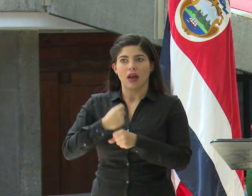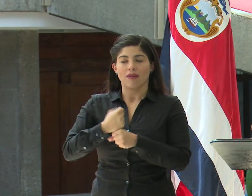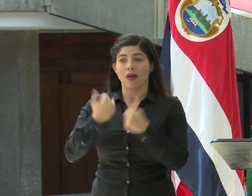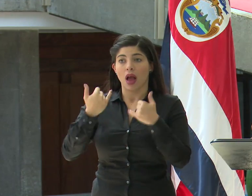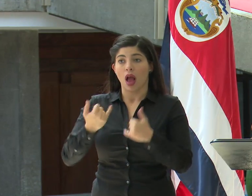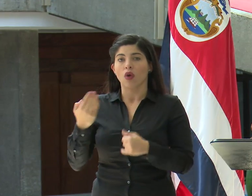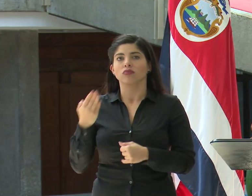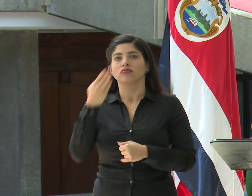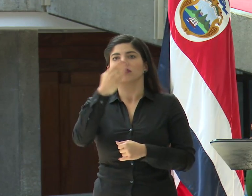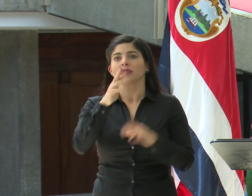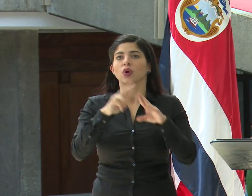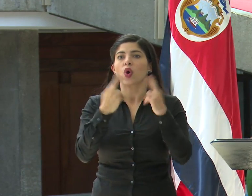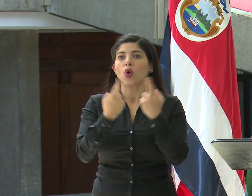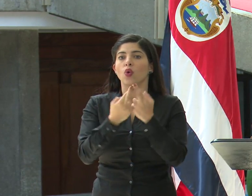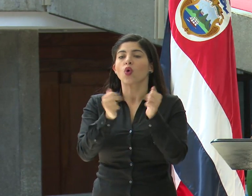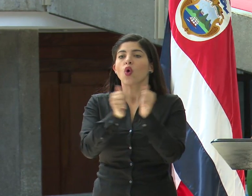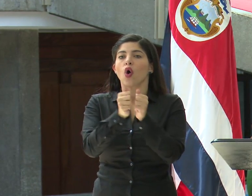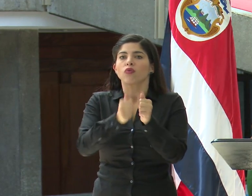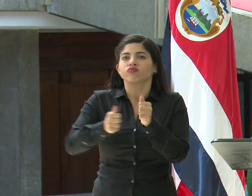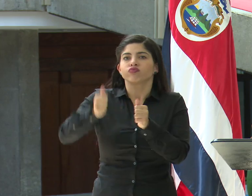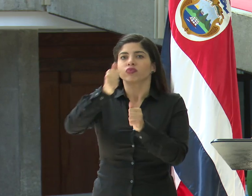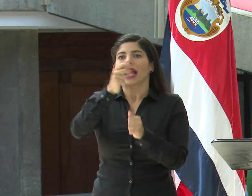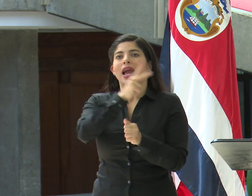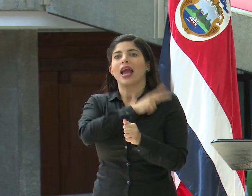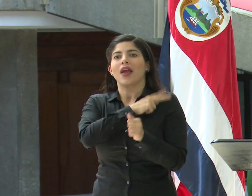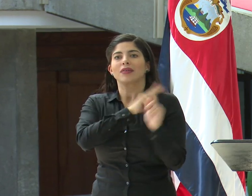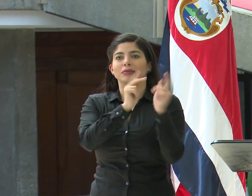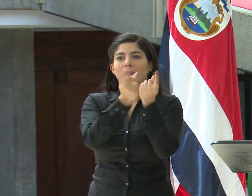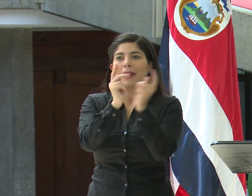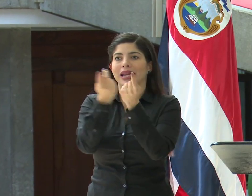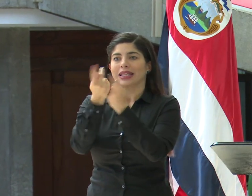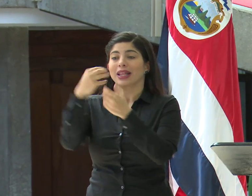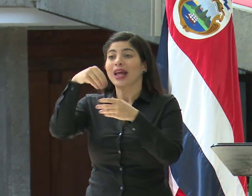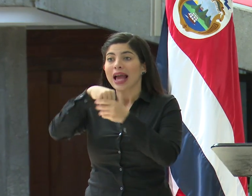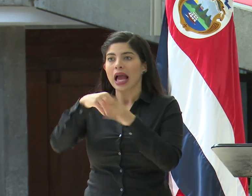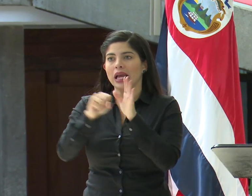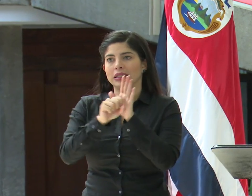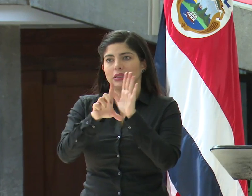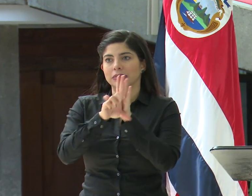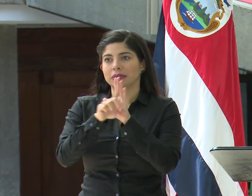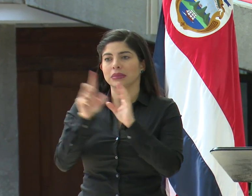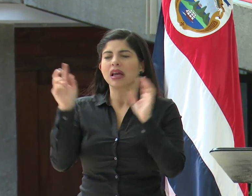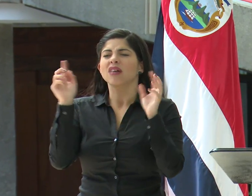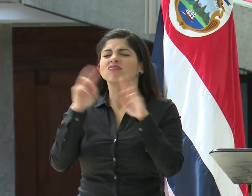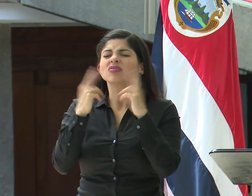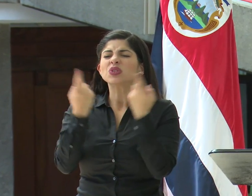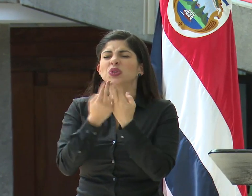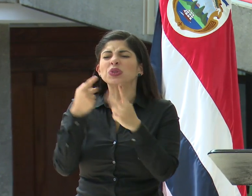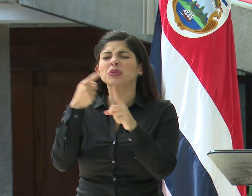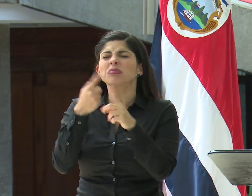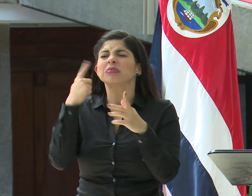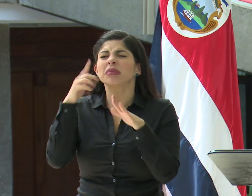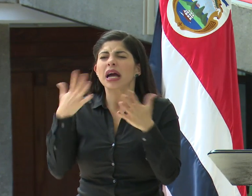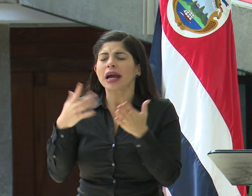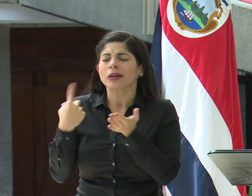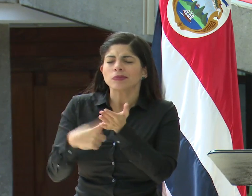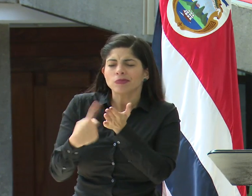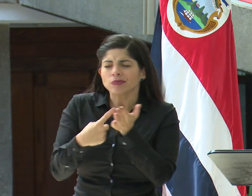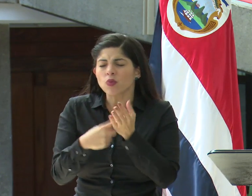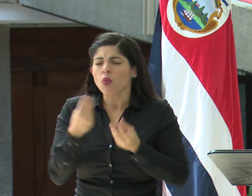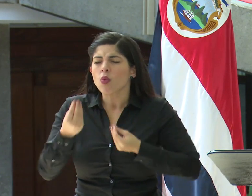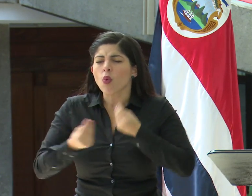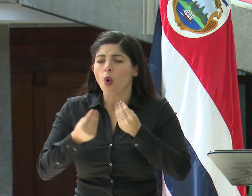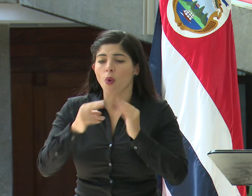en reunión con la jefatura de fracción en la Asamblea Legislativa, analizando cómo flexibilizar el marco